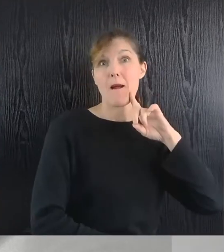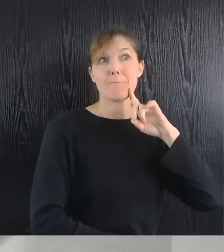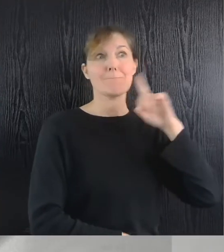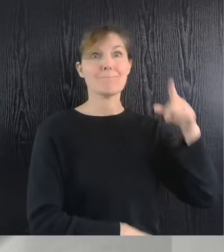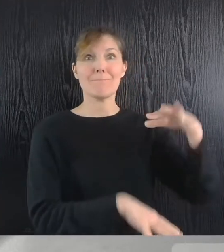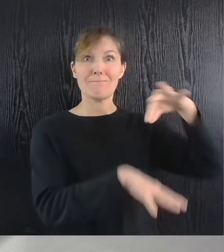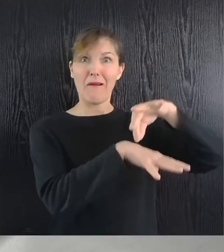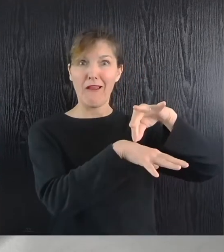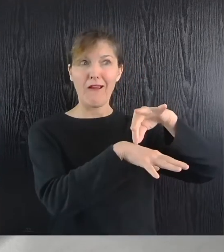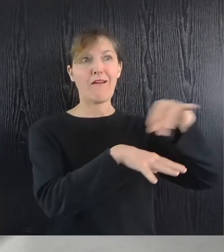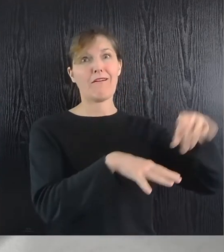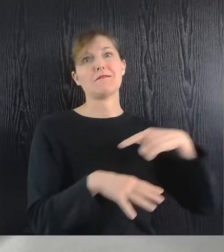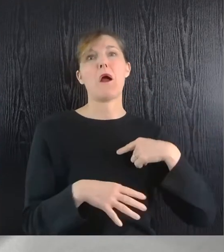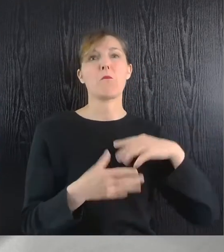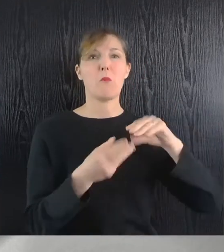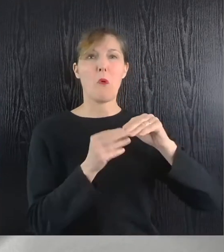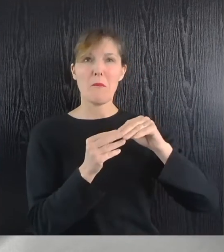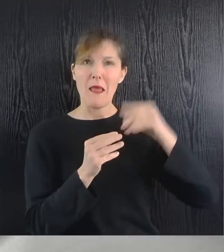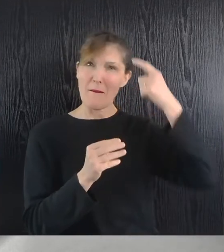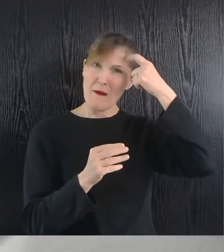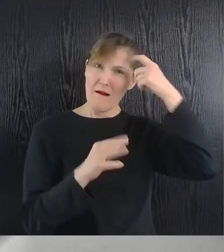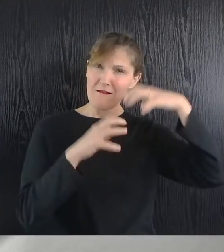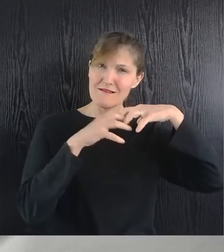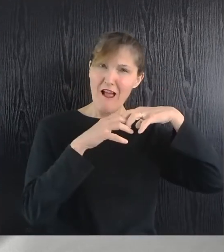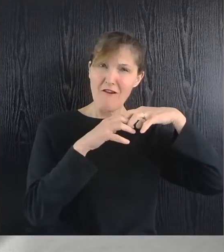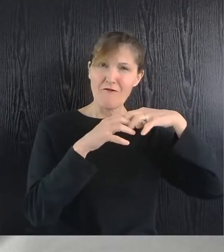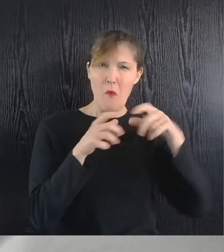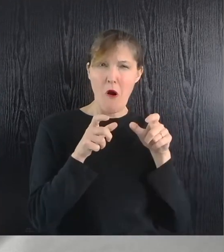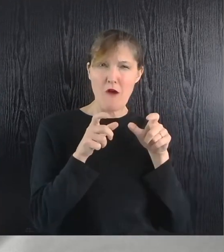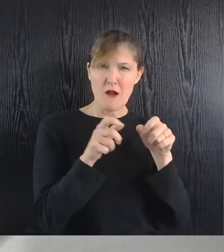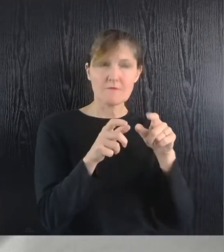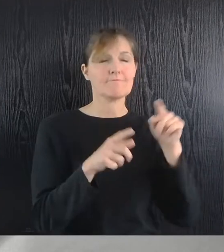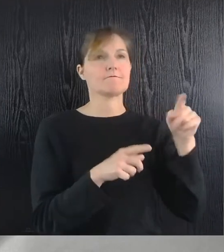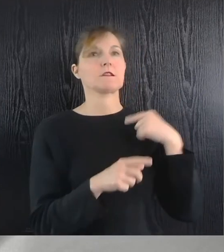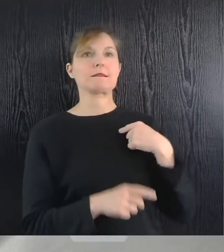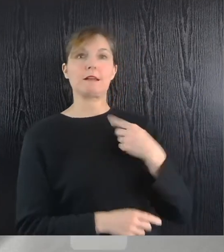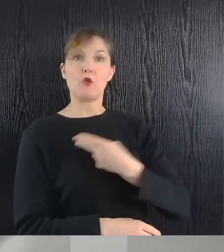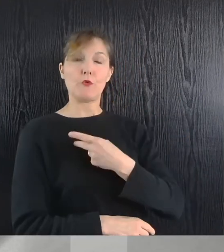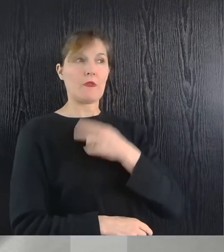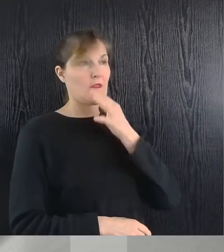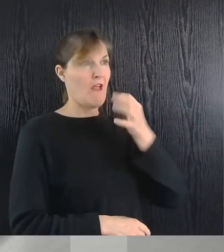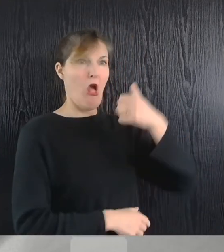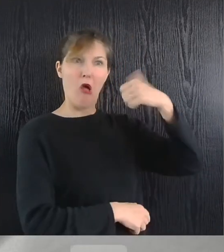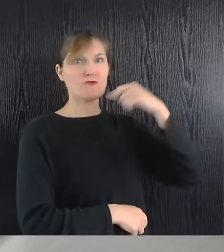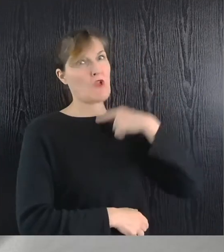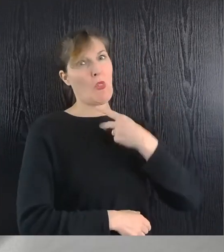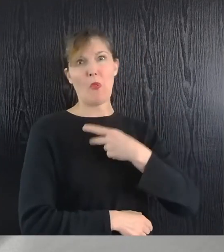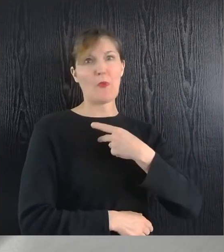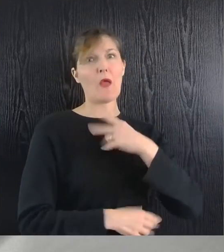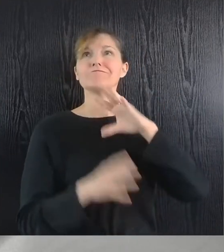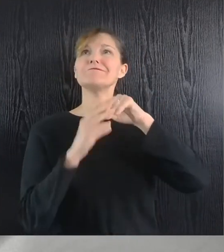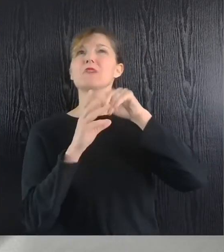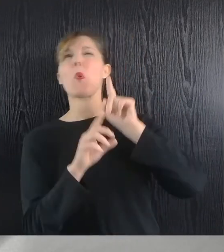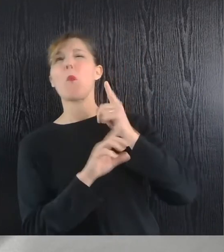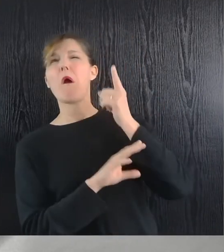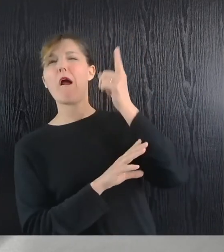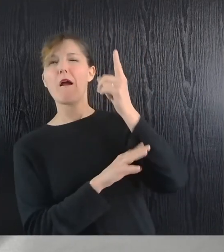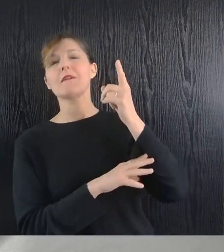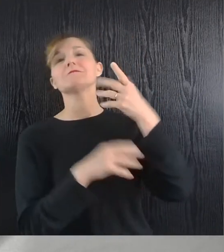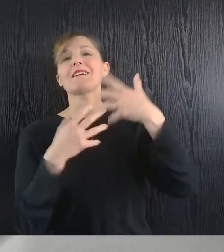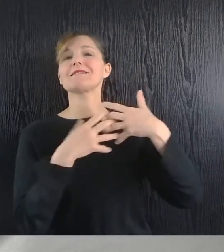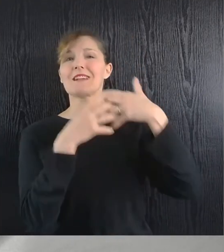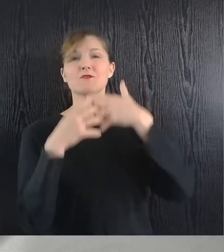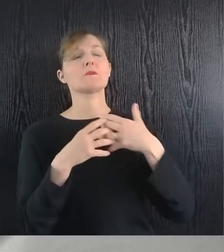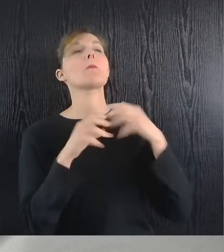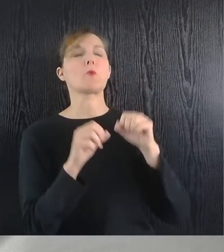Elle avait une tumeur au cerveau. Le médecin traitant lui a dit qu'il n'y a qu'un seul médecin en Amérique qui pouvait l'aider à guérir de cette